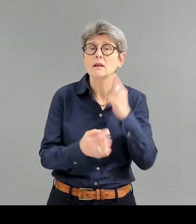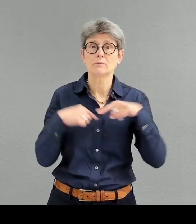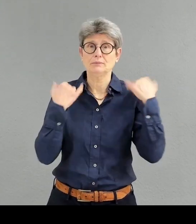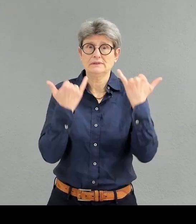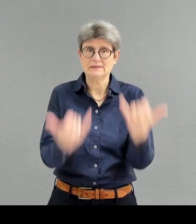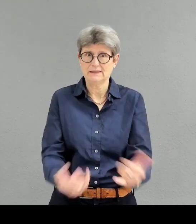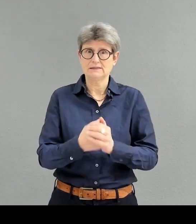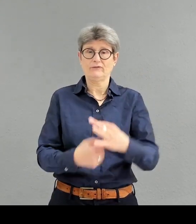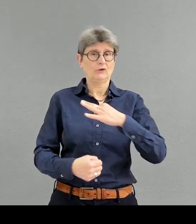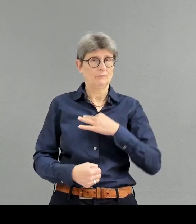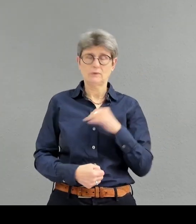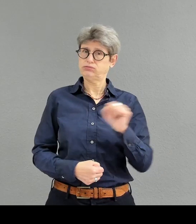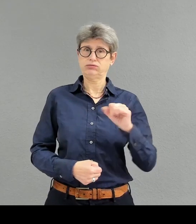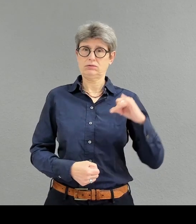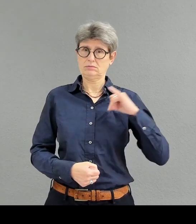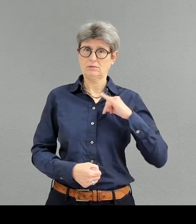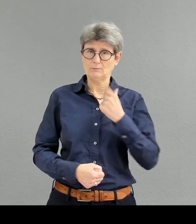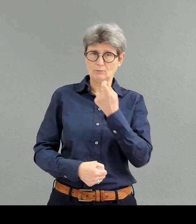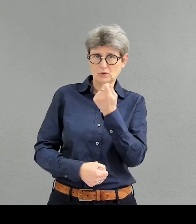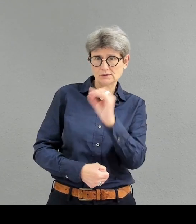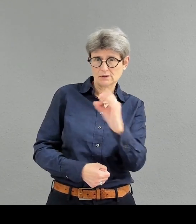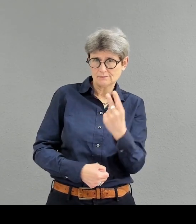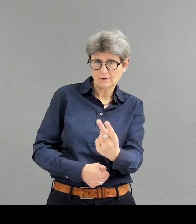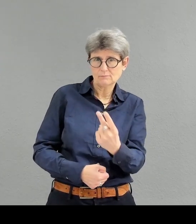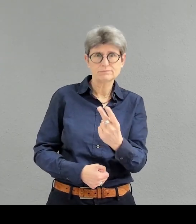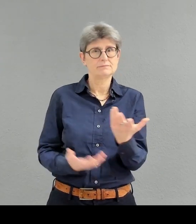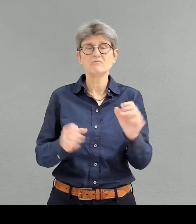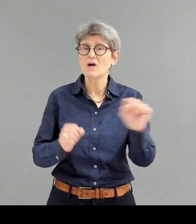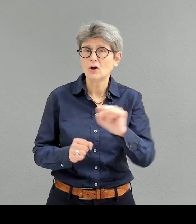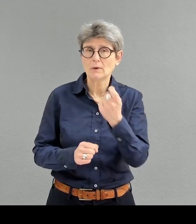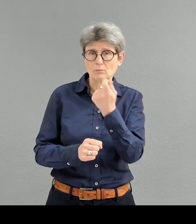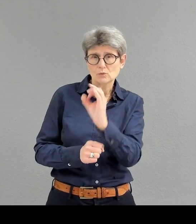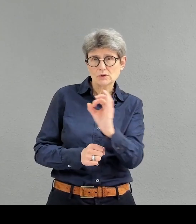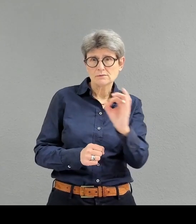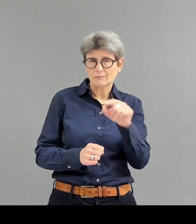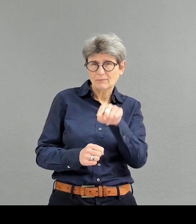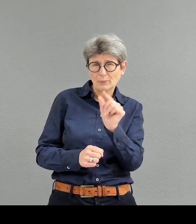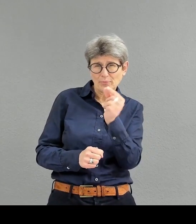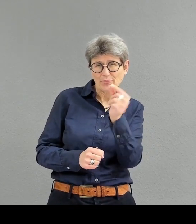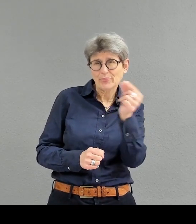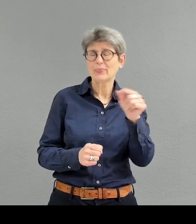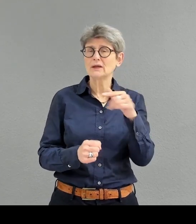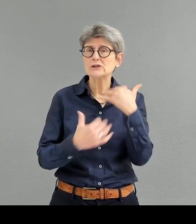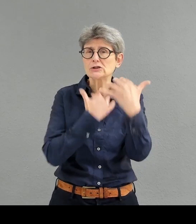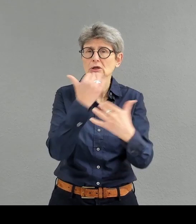Für mich sind Münzen besonders interessant, weil Münzen sind ja eine Miniaturgeschichtsquelle. Immerhin